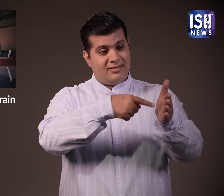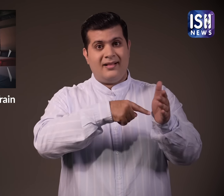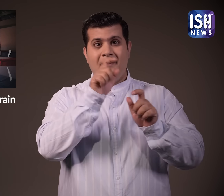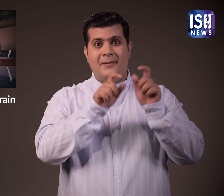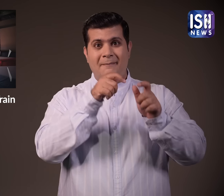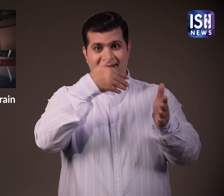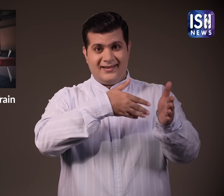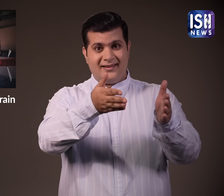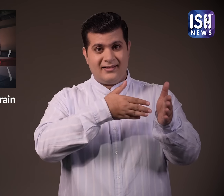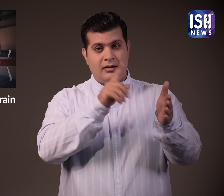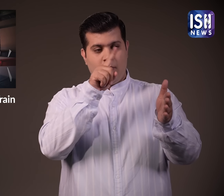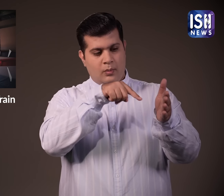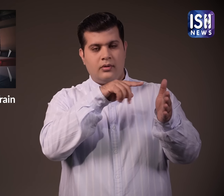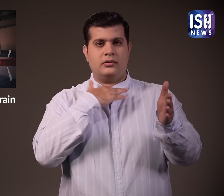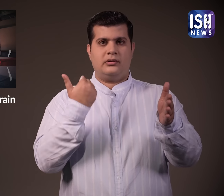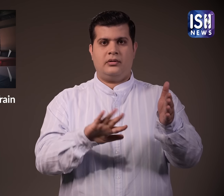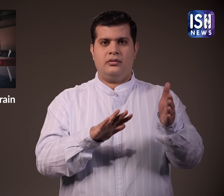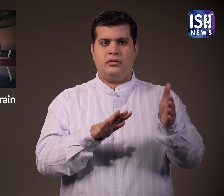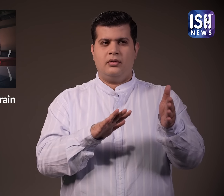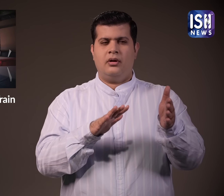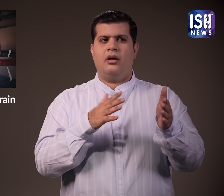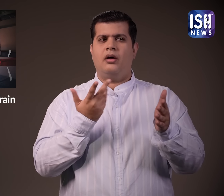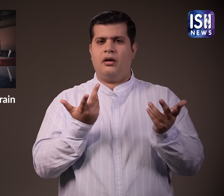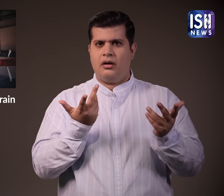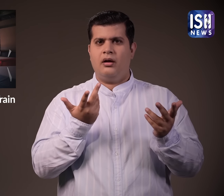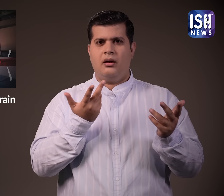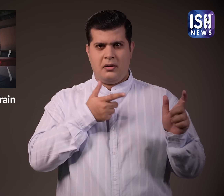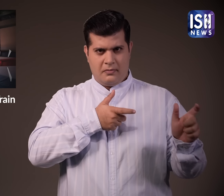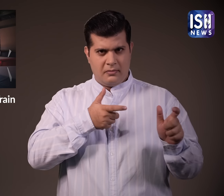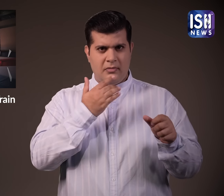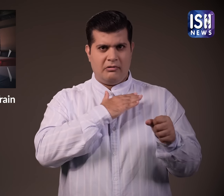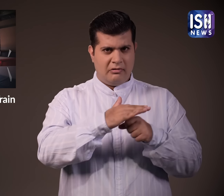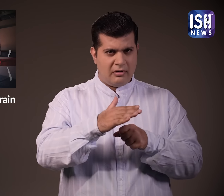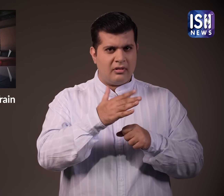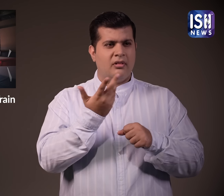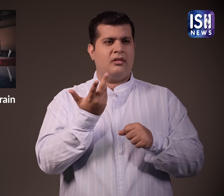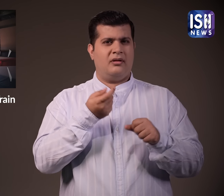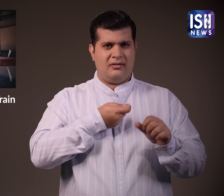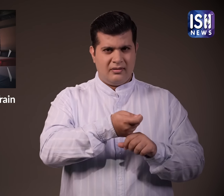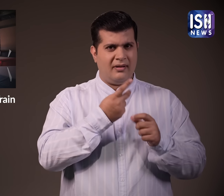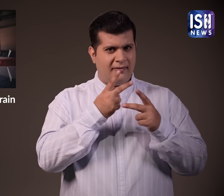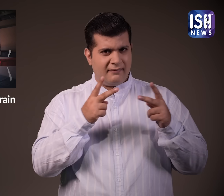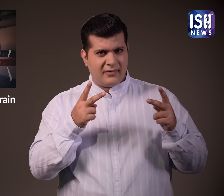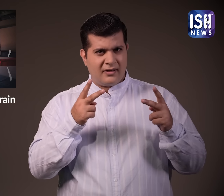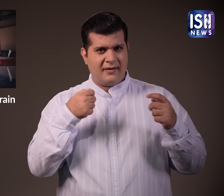घटना ह जिससे एक शक्स की मौत हो गई क्या या आतंगवादी हमला था या हत्या या कोई लड़ा ही